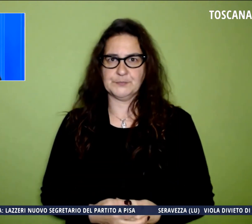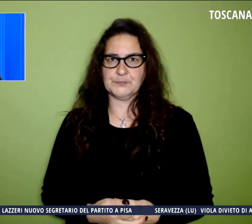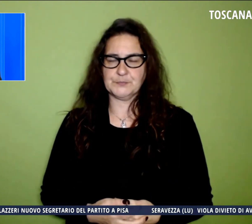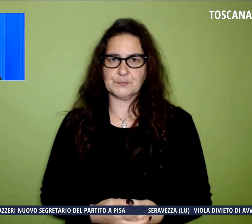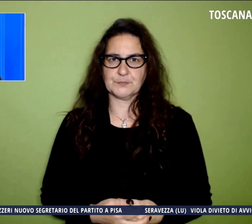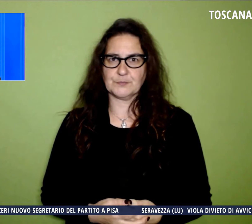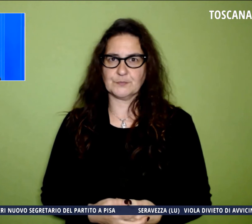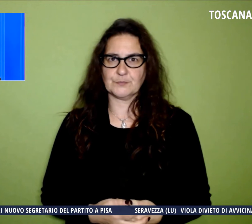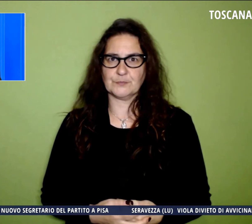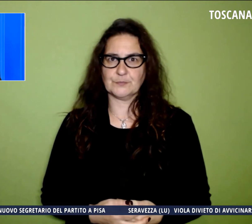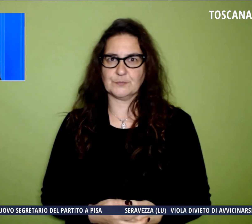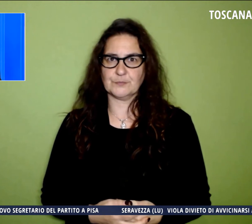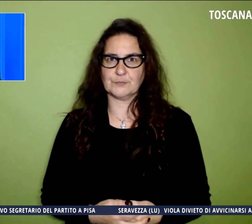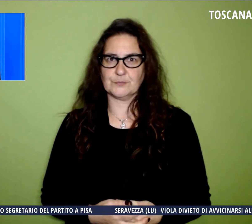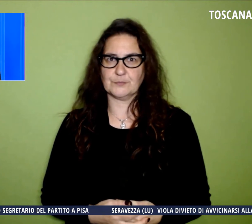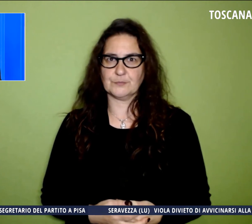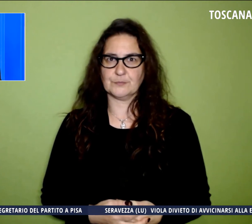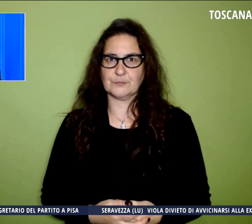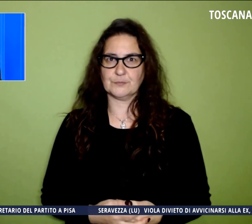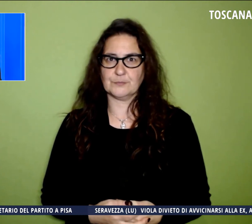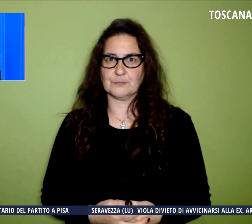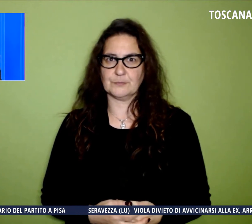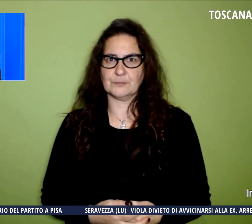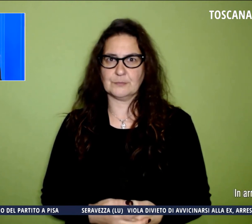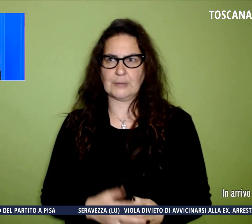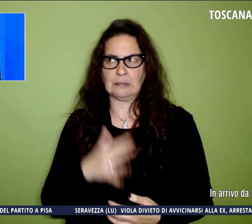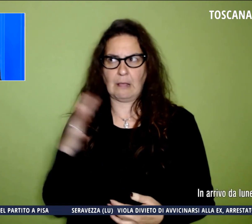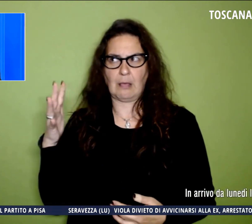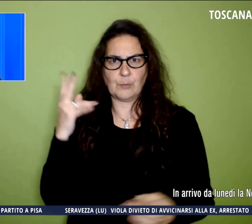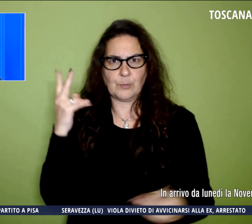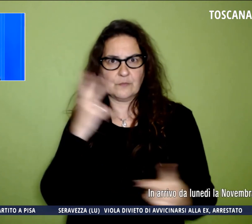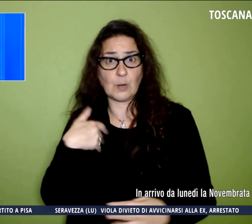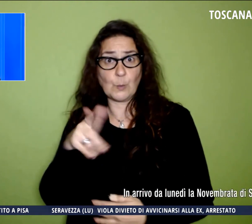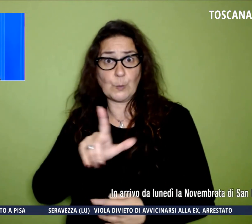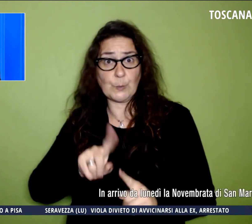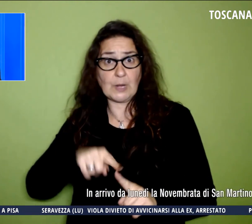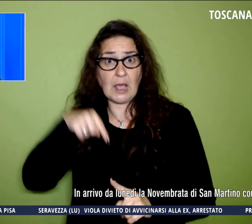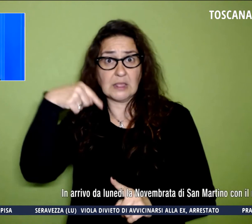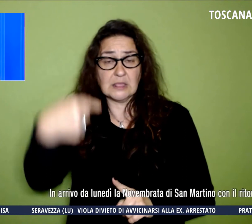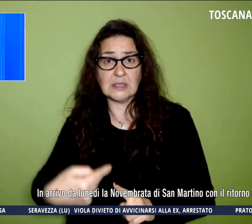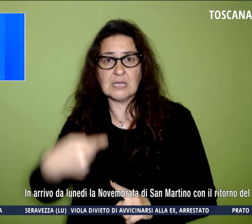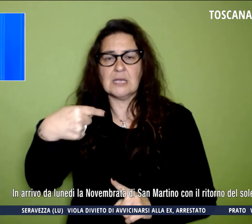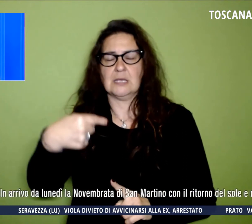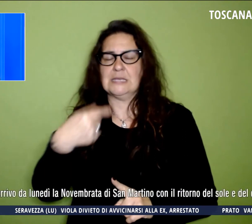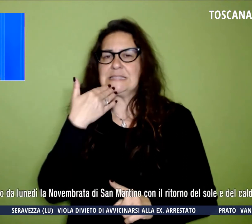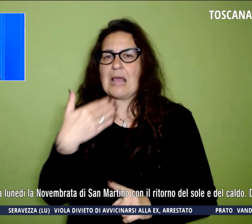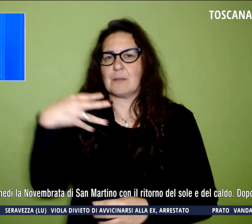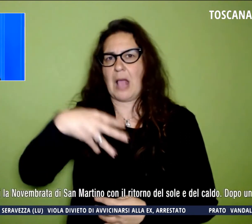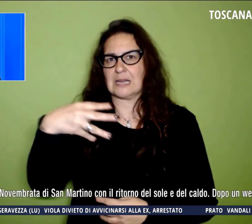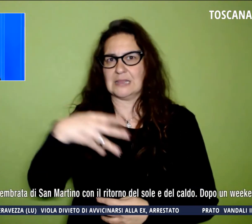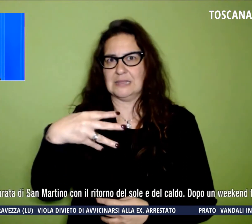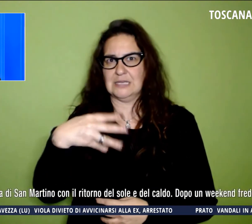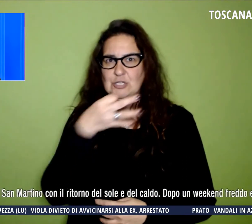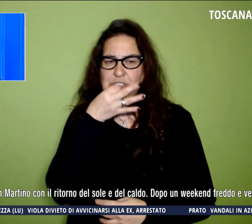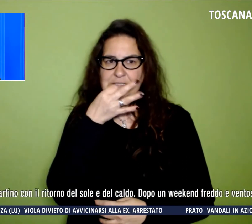ora parliamo di tempo perché è in arrivo da lunedì la novembrata di San Martino con il ritorno del